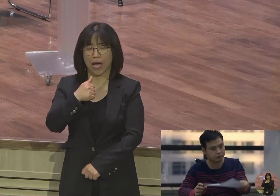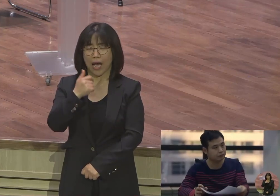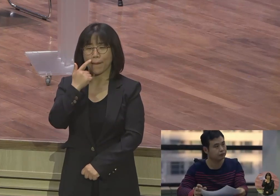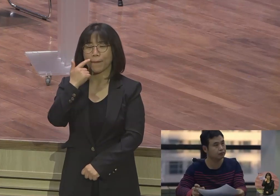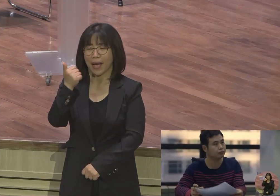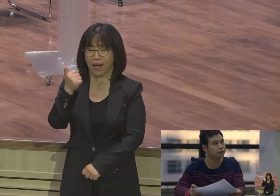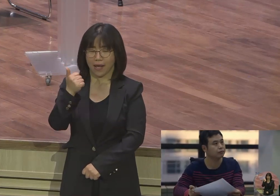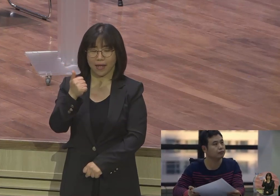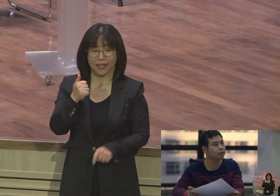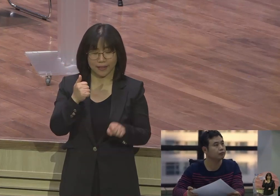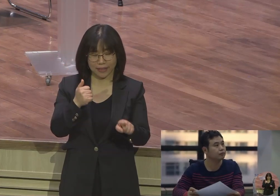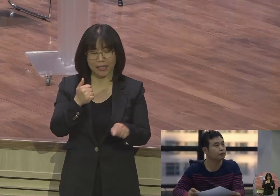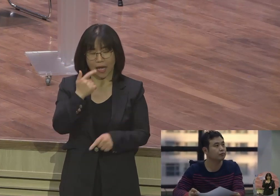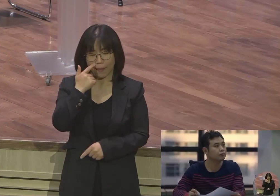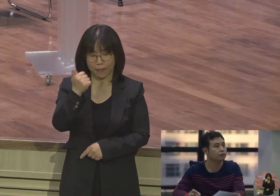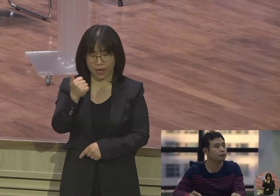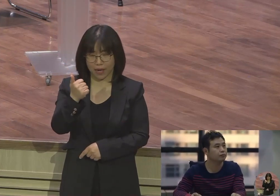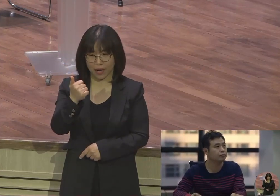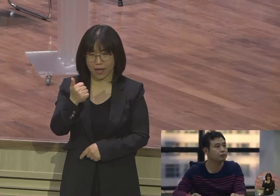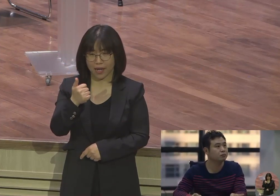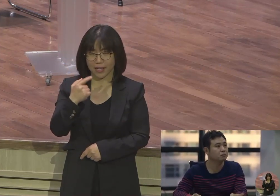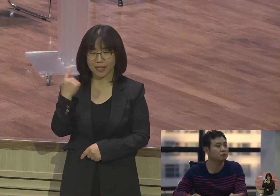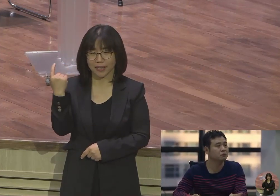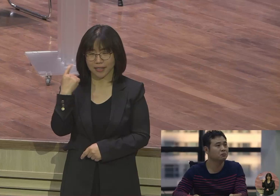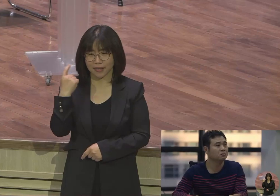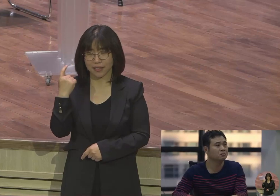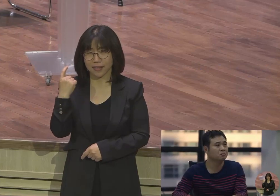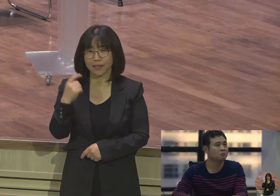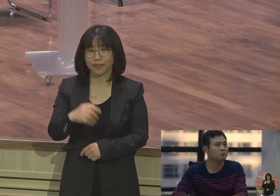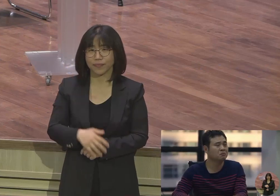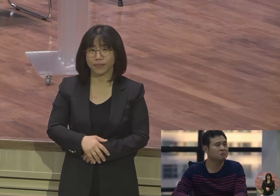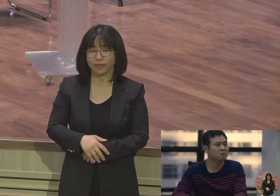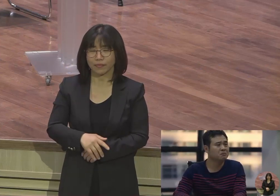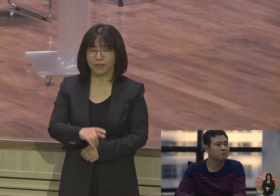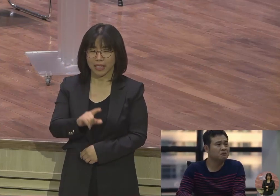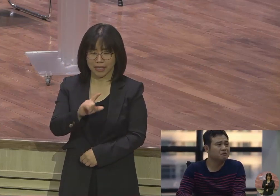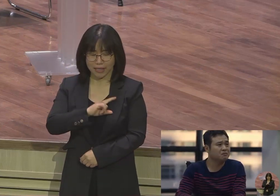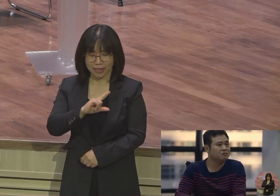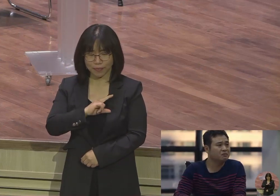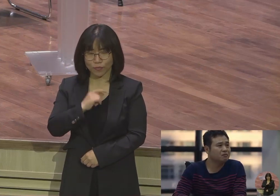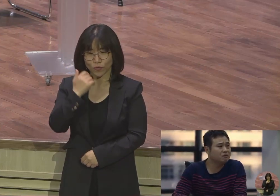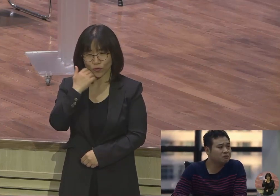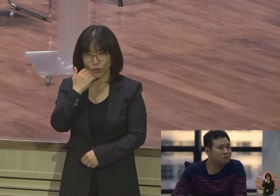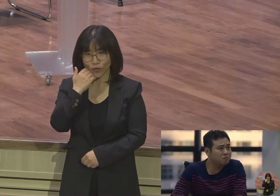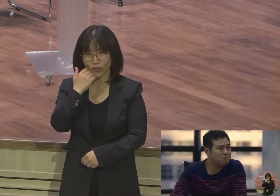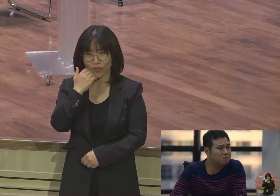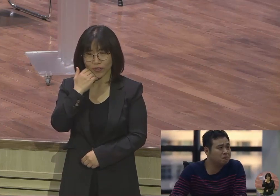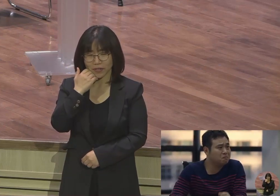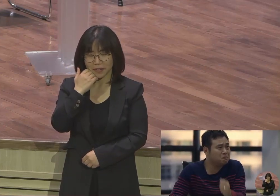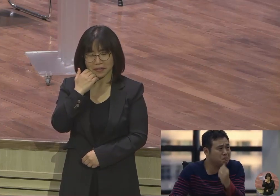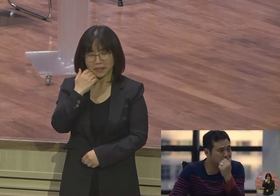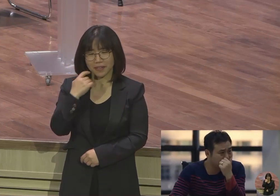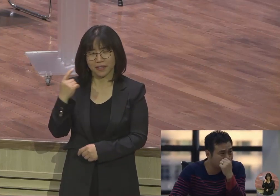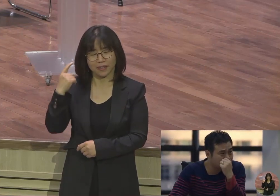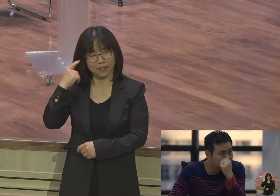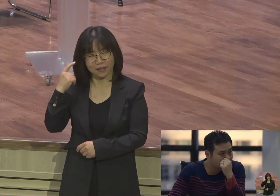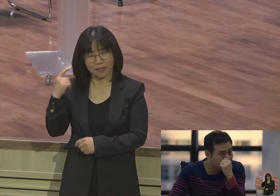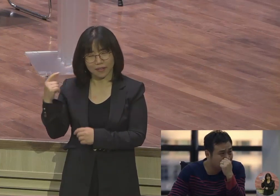아빠, 성함은 김성복. 생각나지요. 아들, 딸만